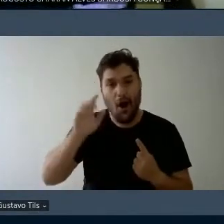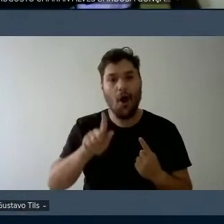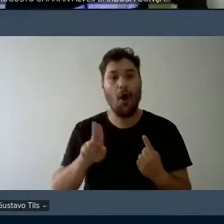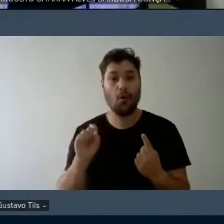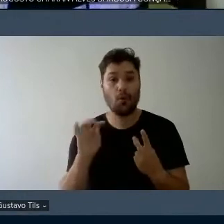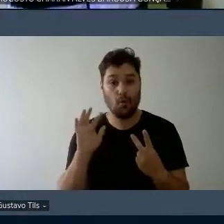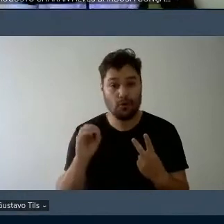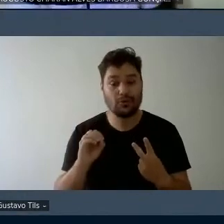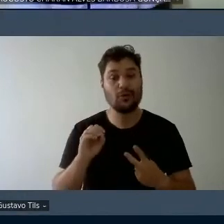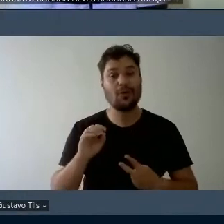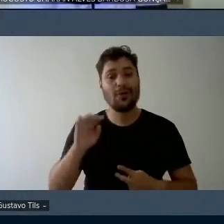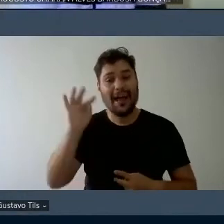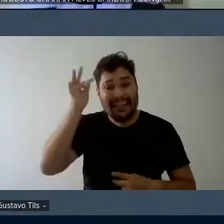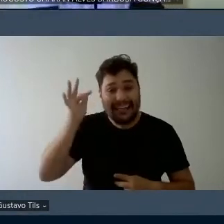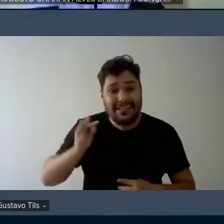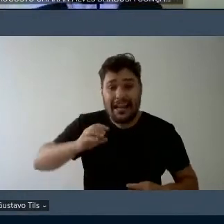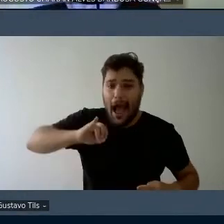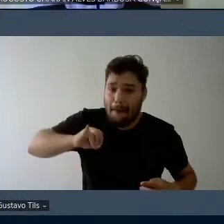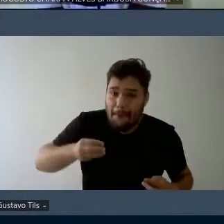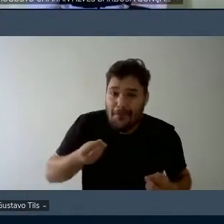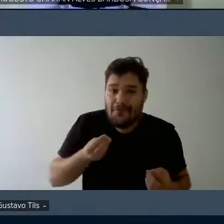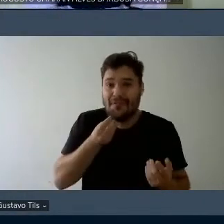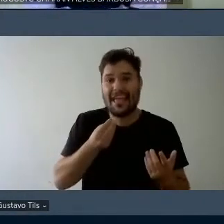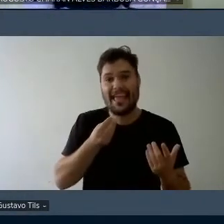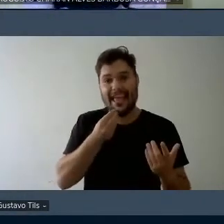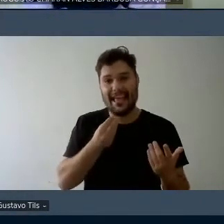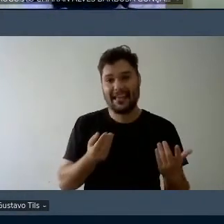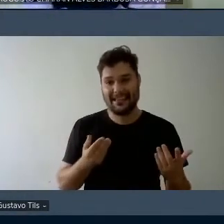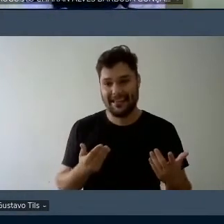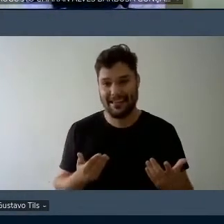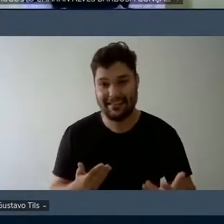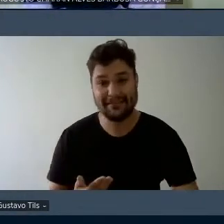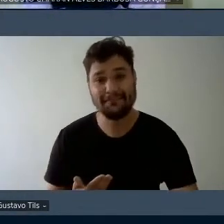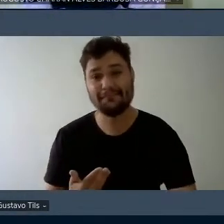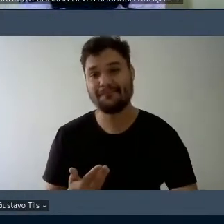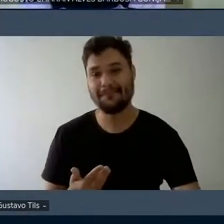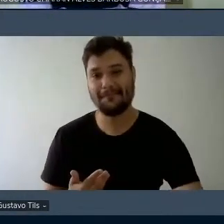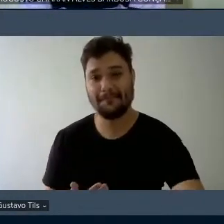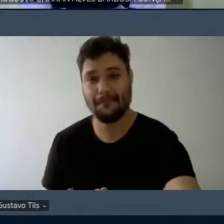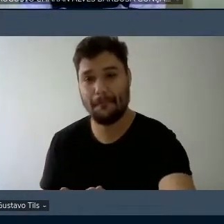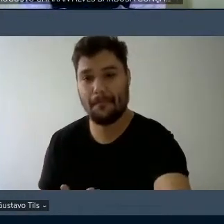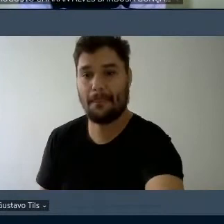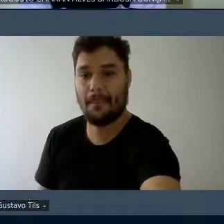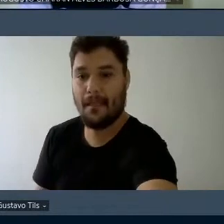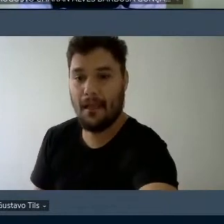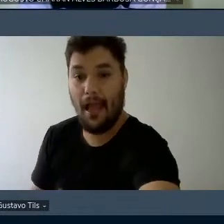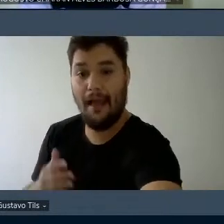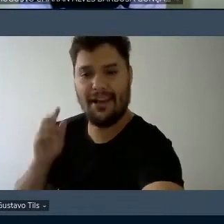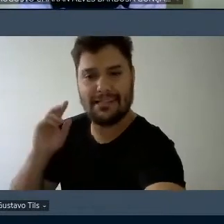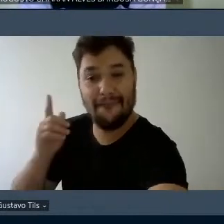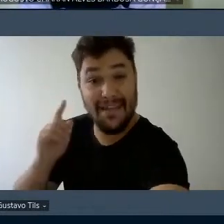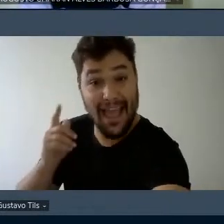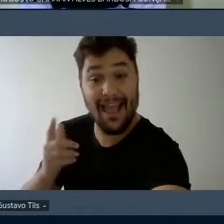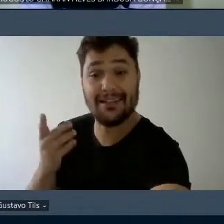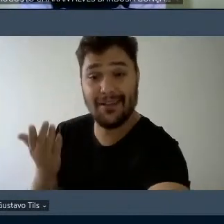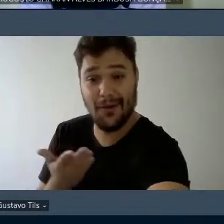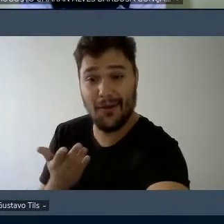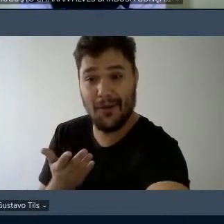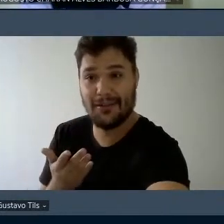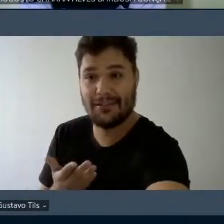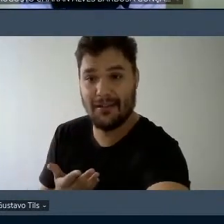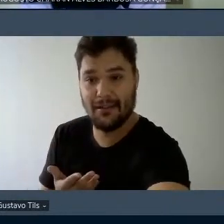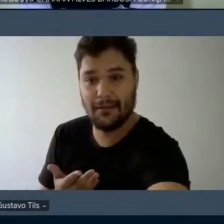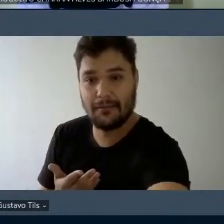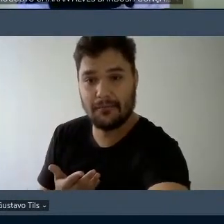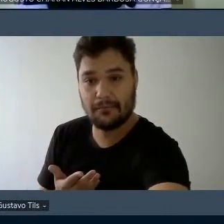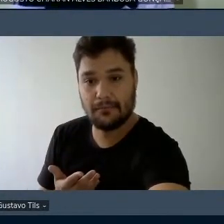aproveita muito comemora está bem dorme faz festa hoje é maravilhoso